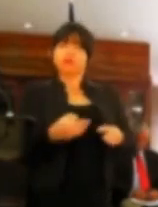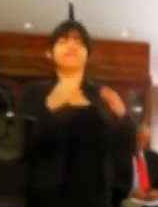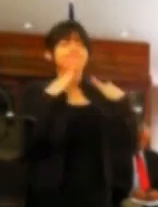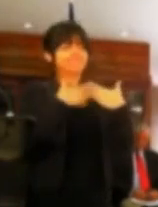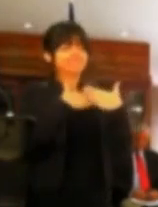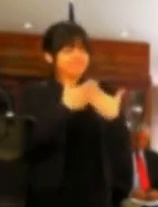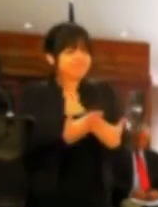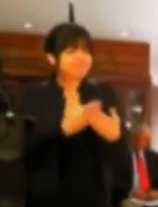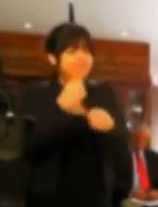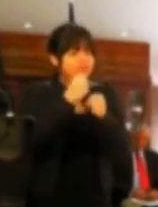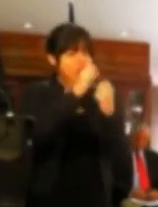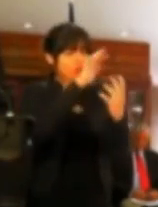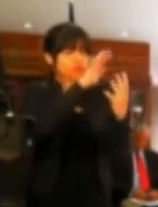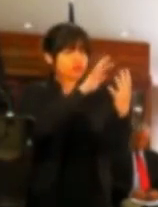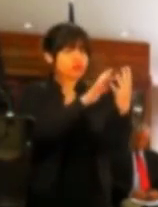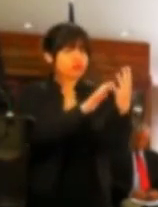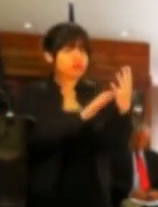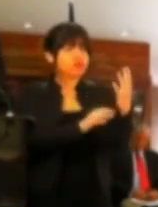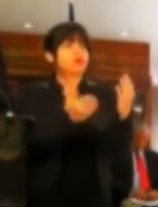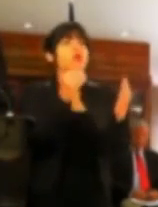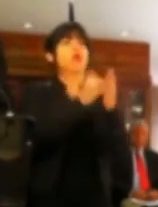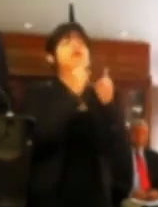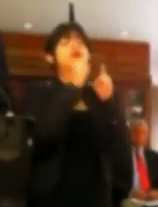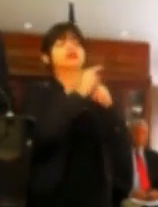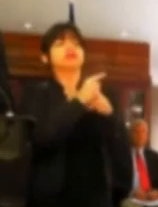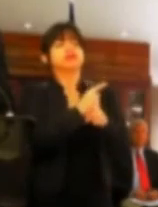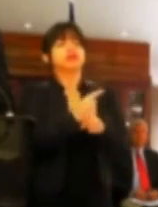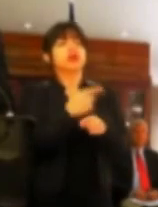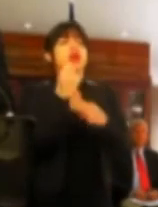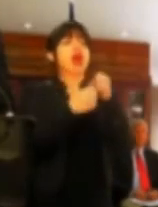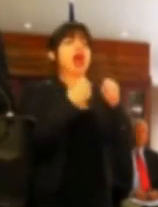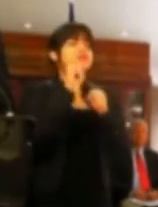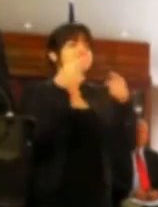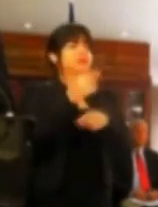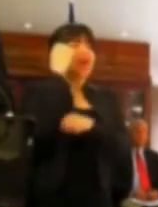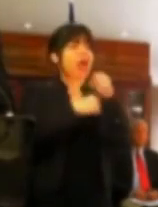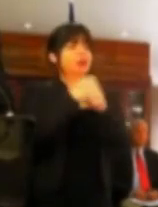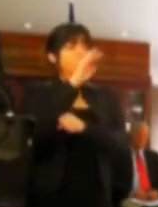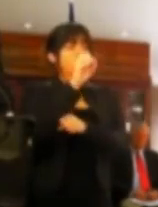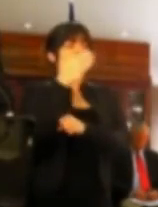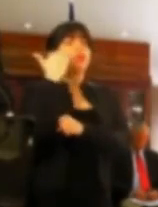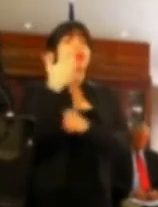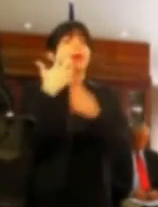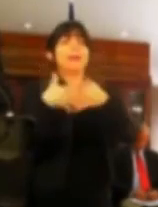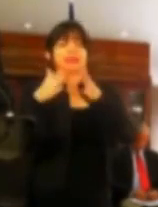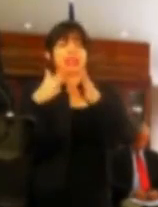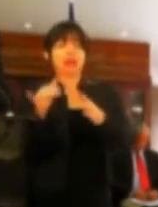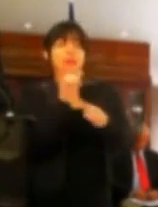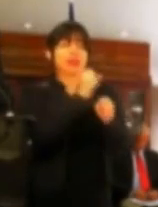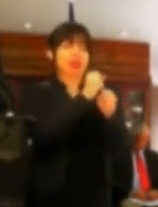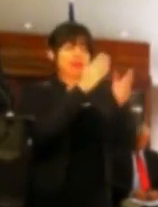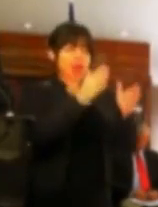dedicación tejieron este texto reeditan lo actuado en los años 40, cuando empresarios, trabajadores,